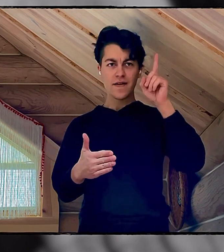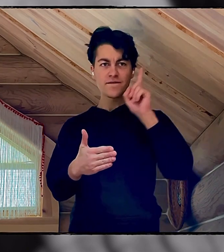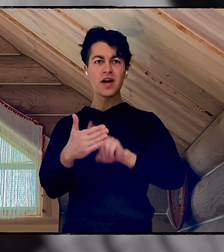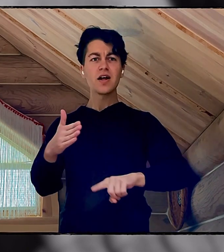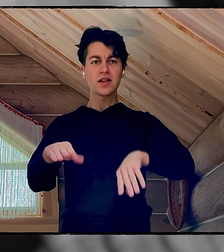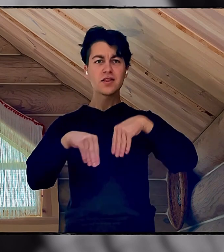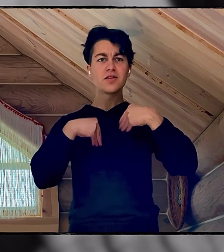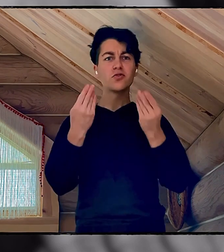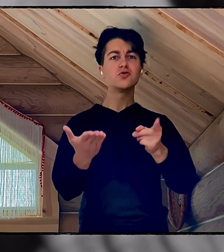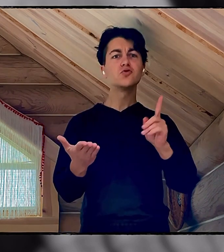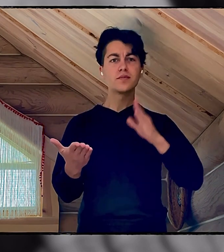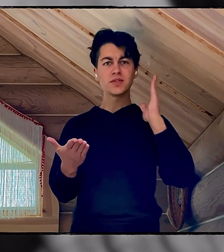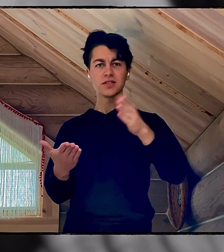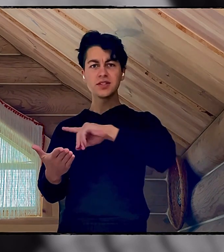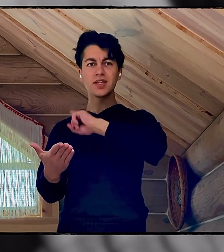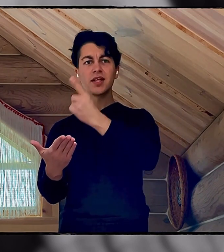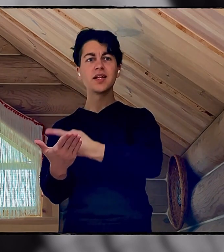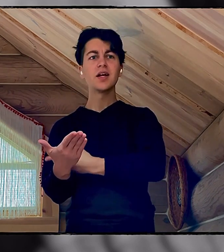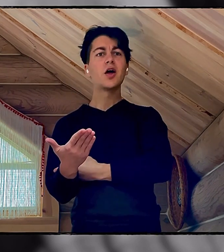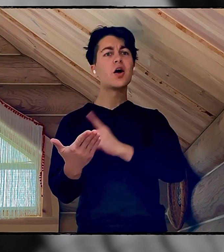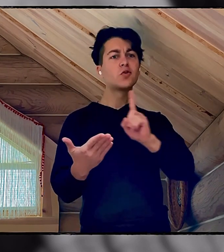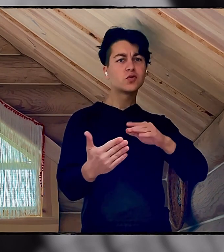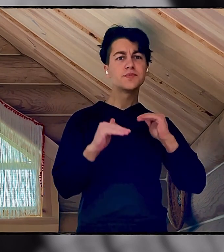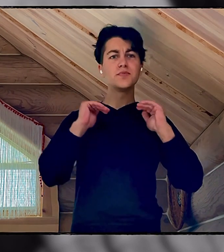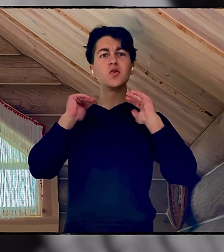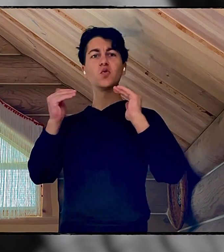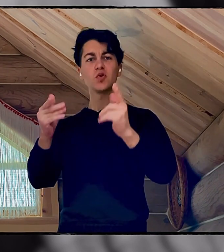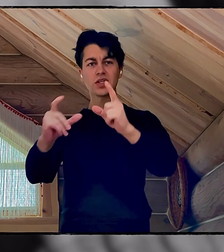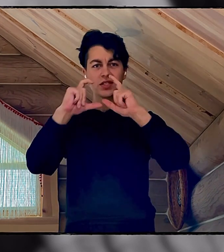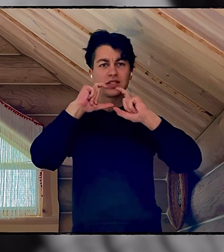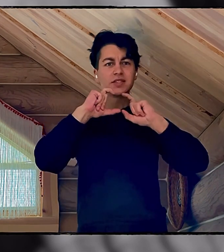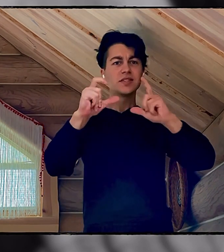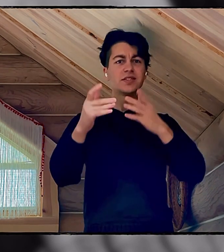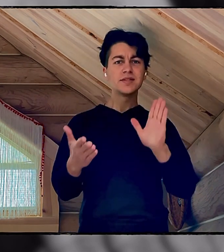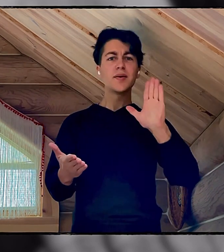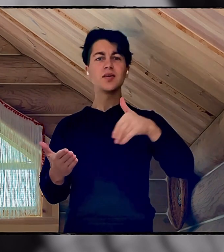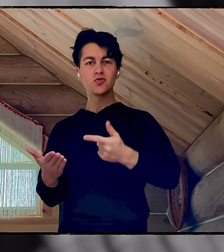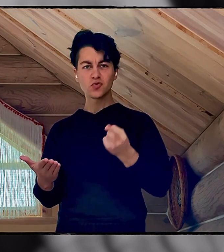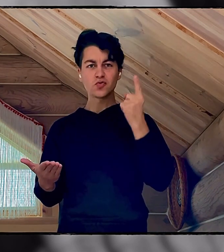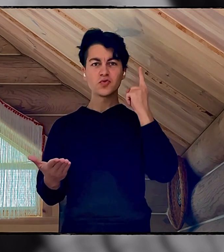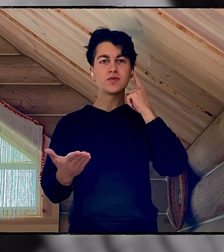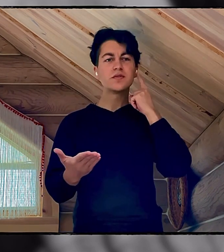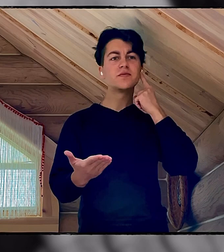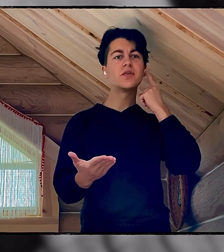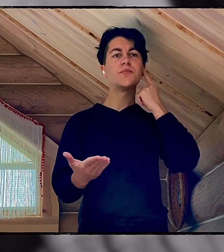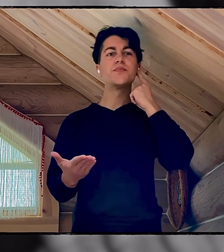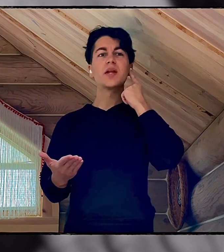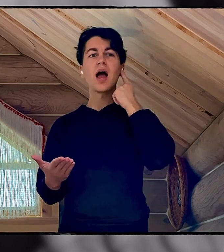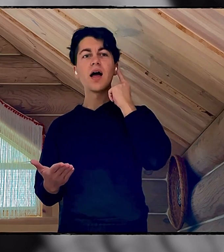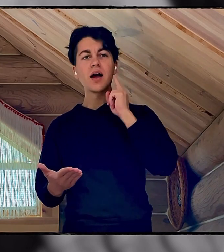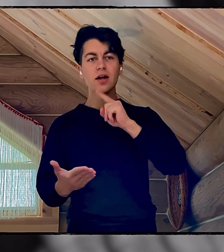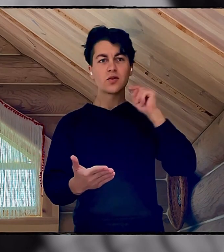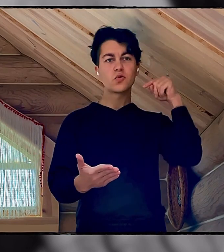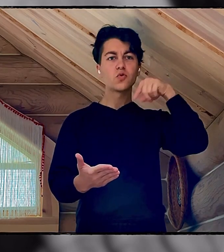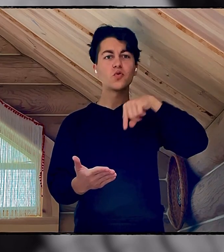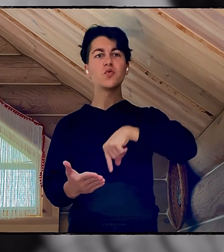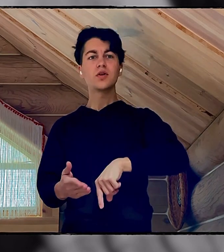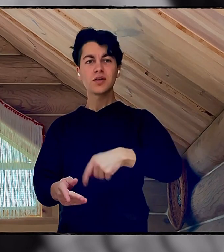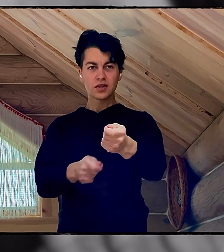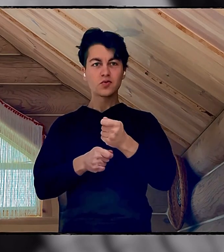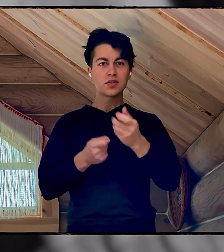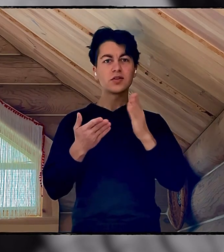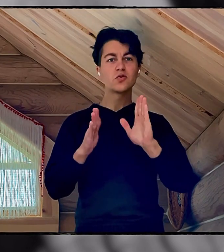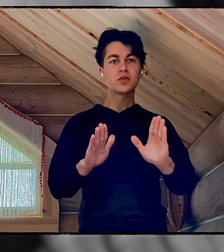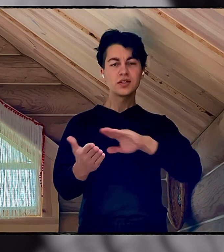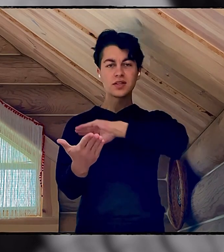Силы вера даешь, что в заселении, Но за спиной лает и забей и слышишь, в-в-в, На тучину